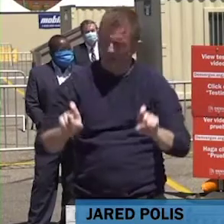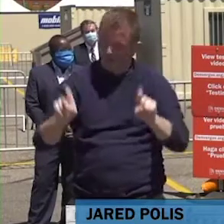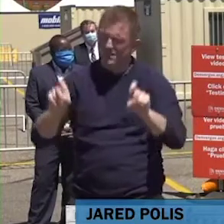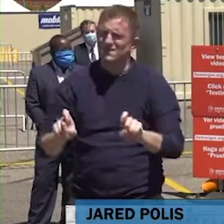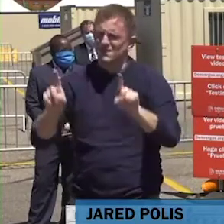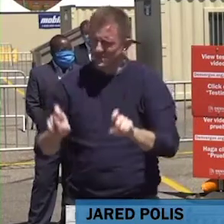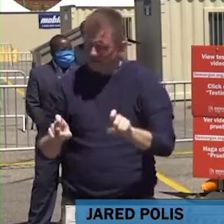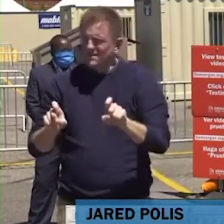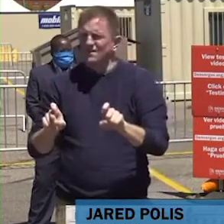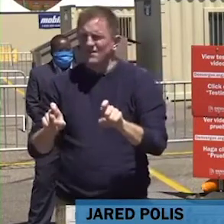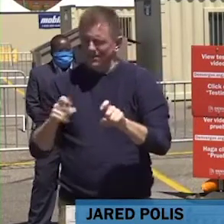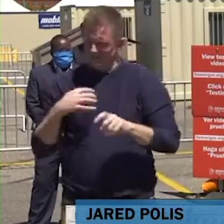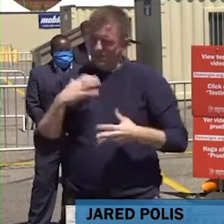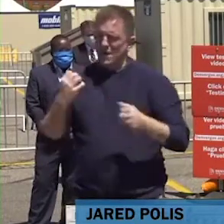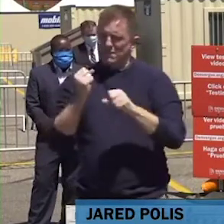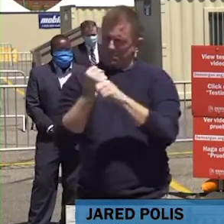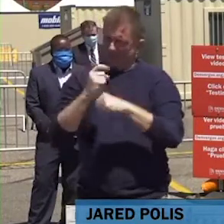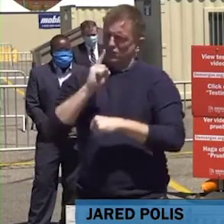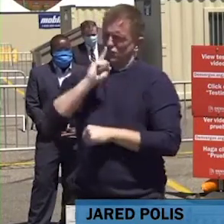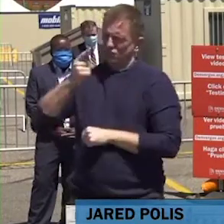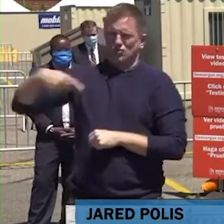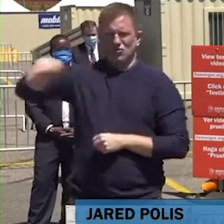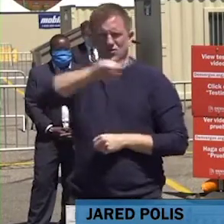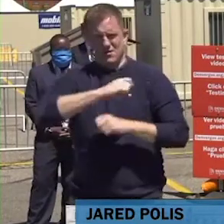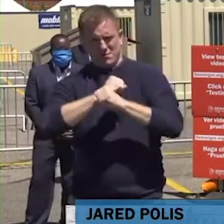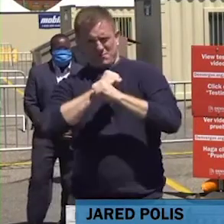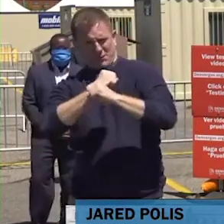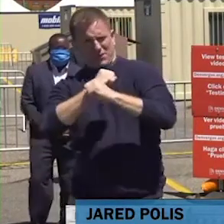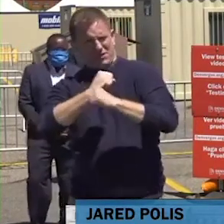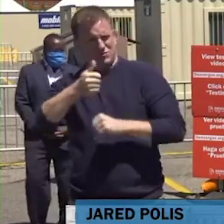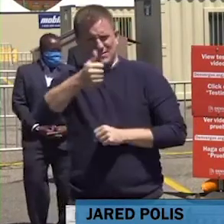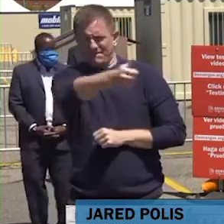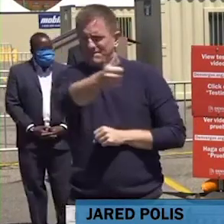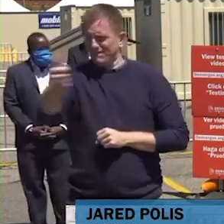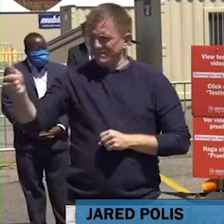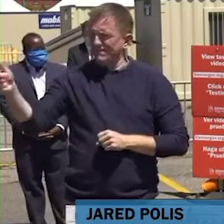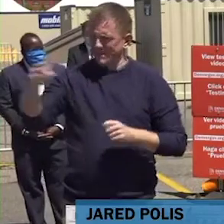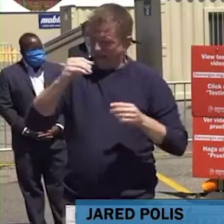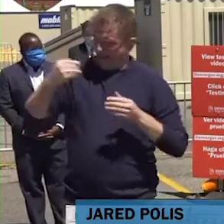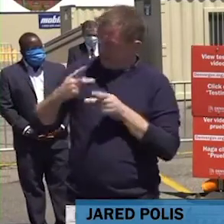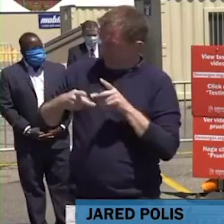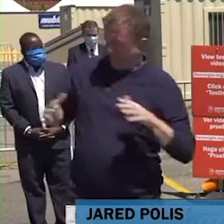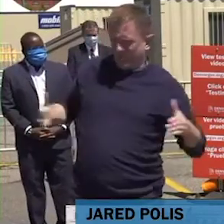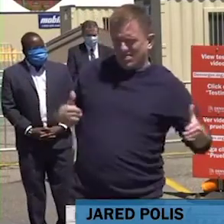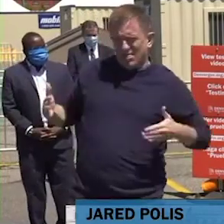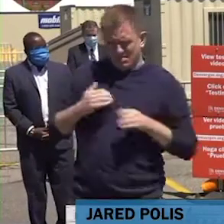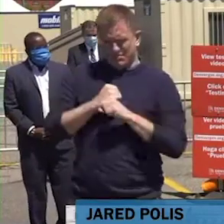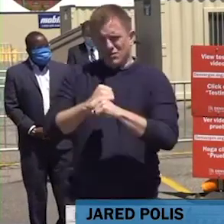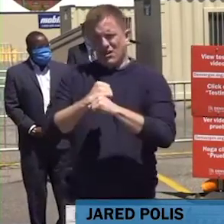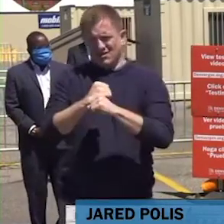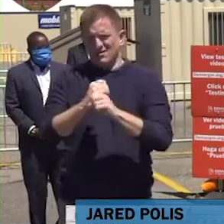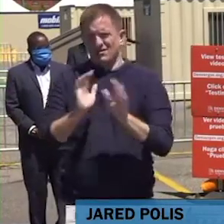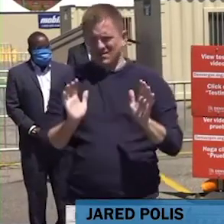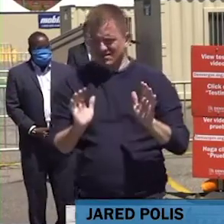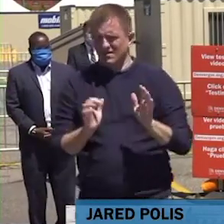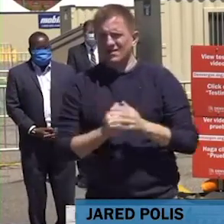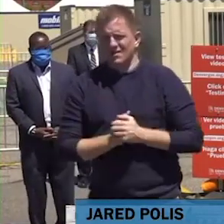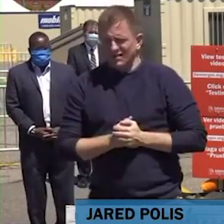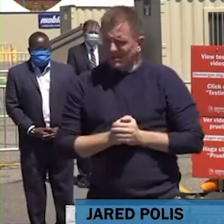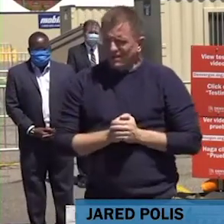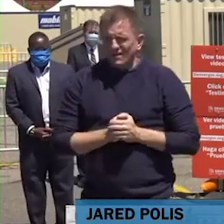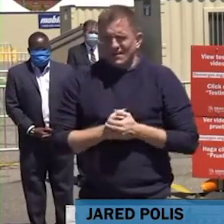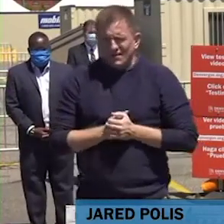docenas de otras comunidades a través del estado para poder ofrecer sitios de pruebas rápidos, fácil y gratuitos.